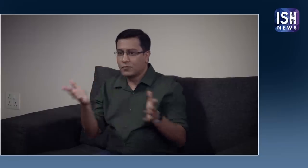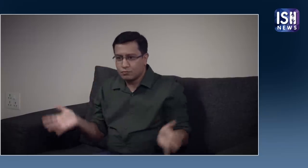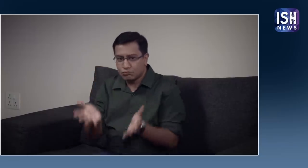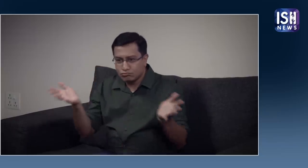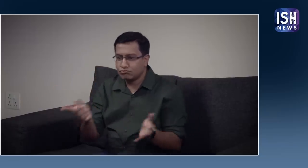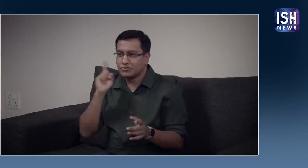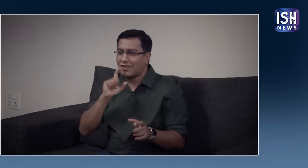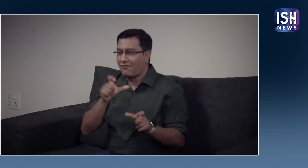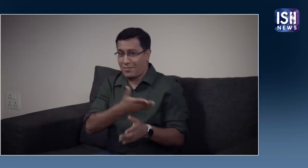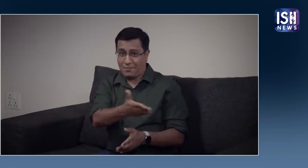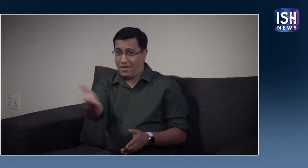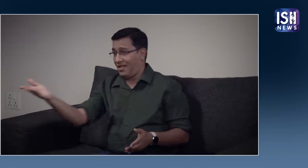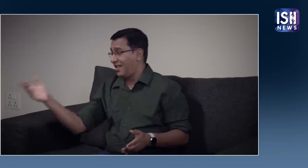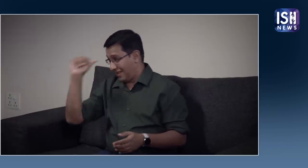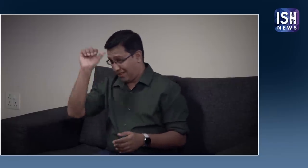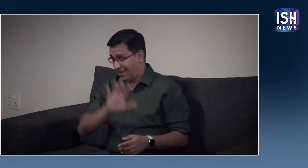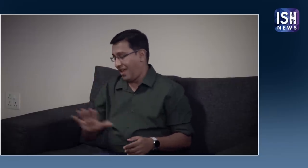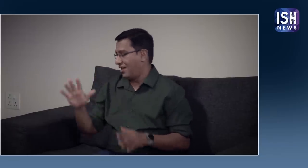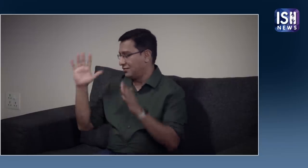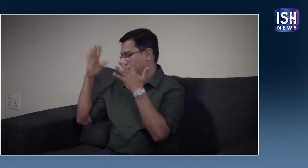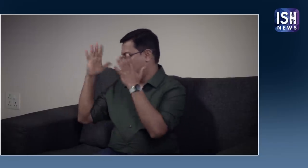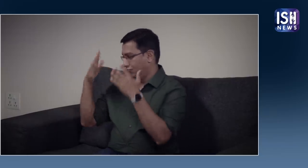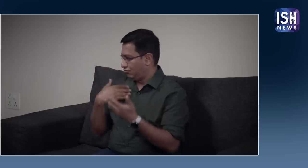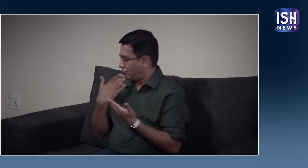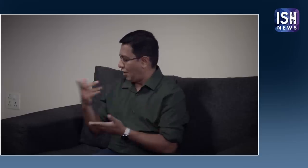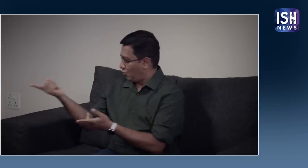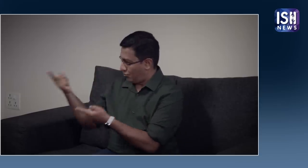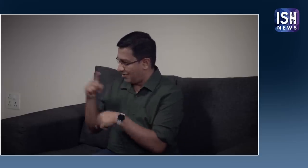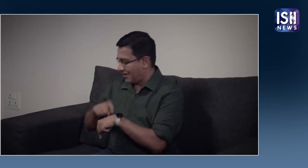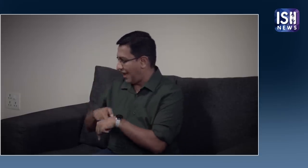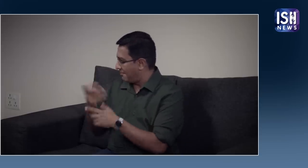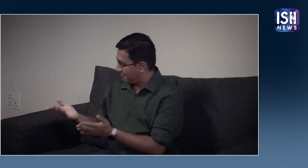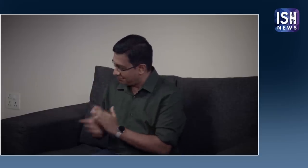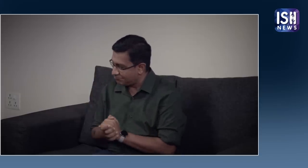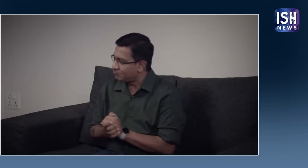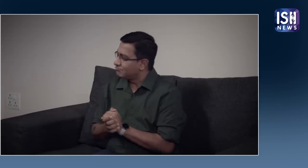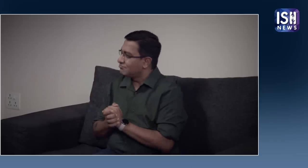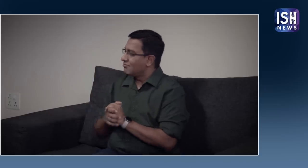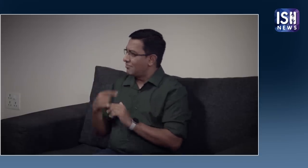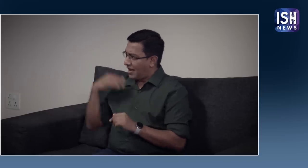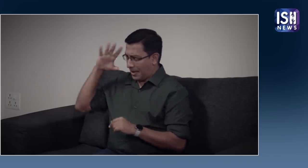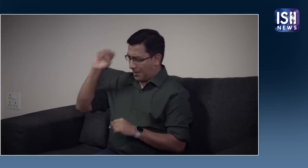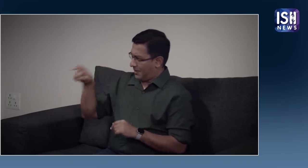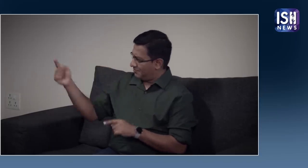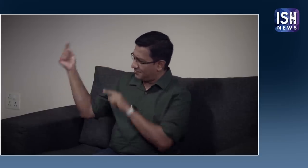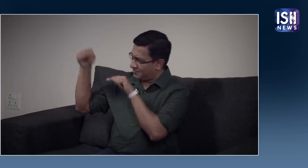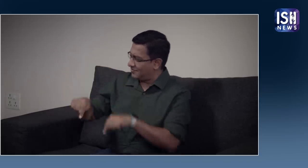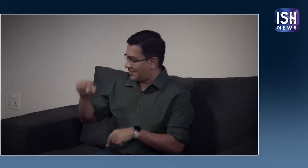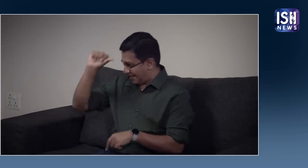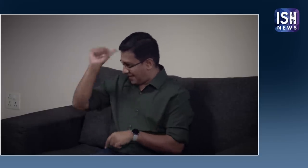दिया। इसका उद्देश्य भारत के डेफ लोगों को प्रोचसाहित करना है। हमें अपना समय देने के लिए सरहाना और धन्यवाद। मुझे याद है